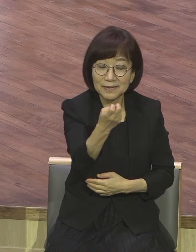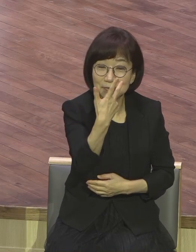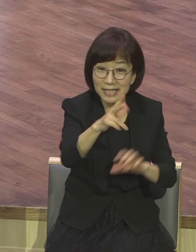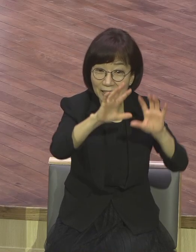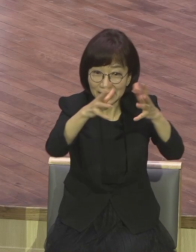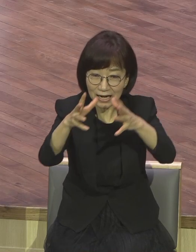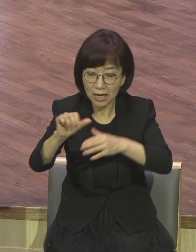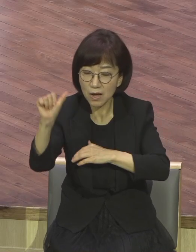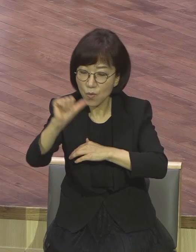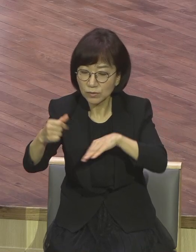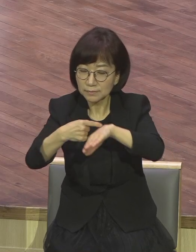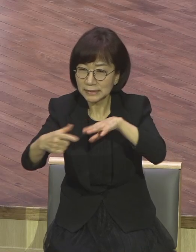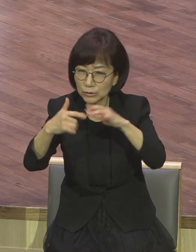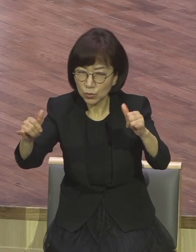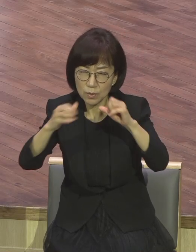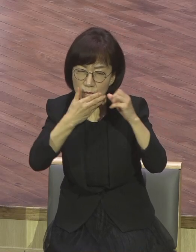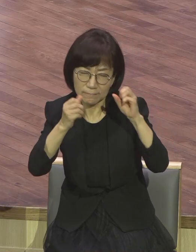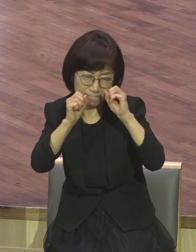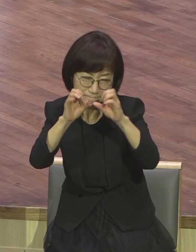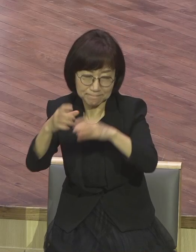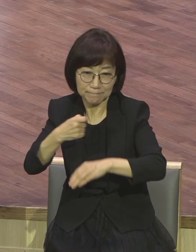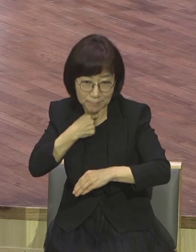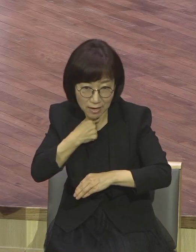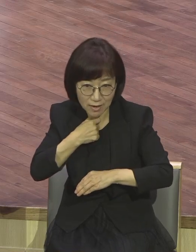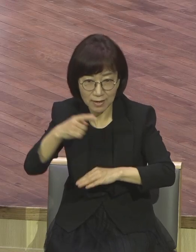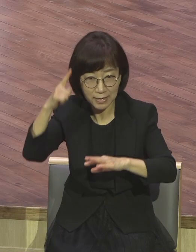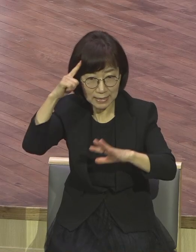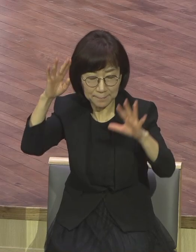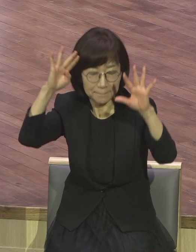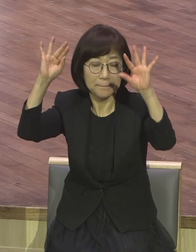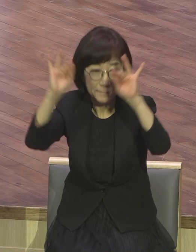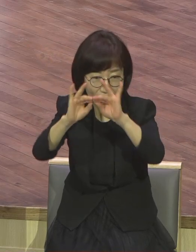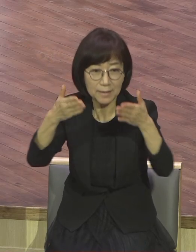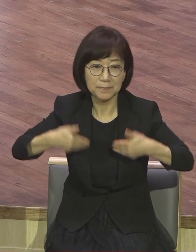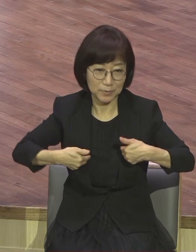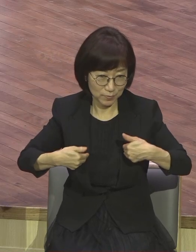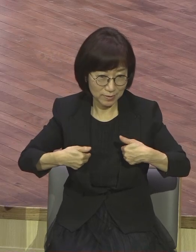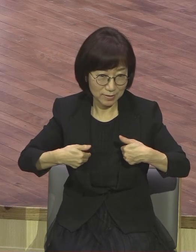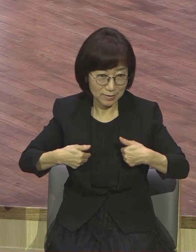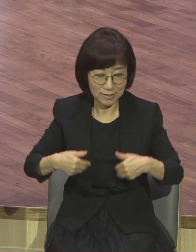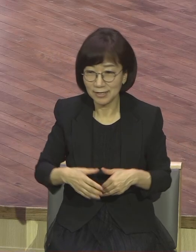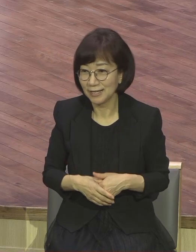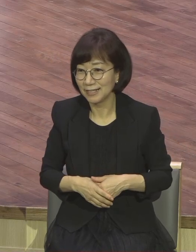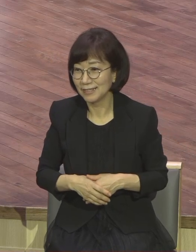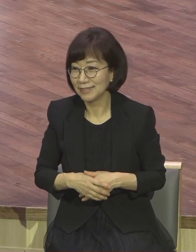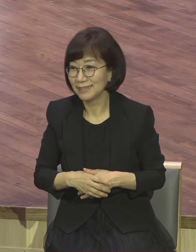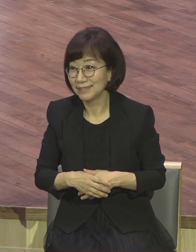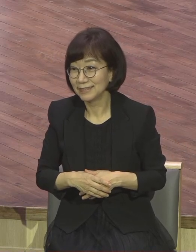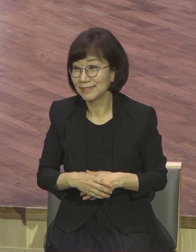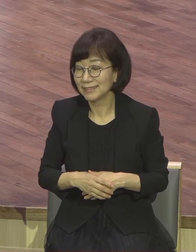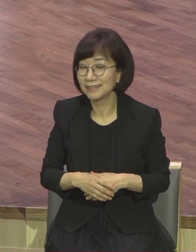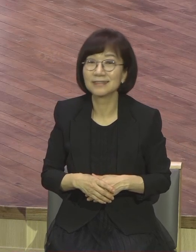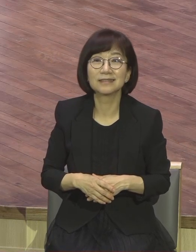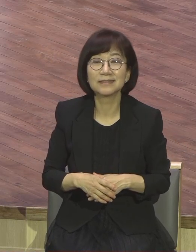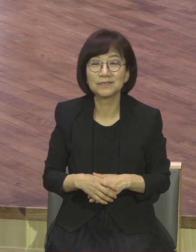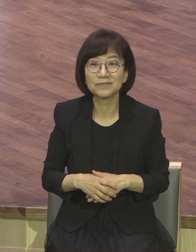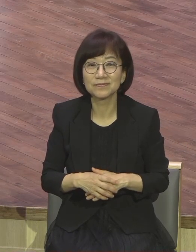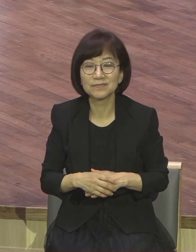방향을 맞춰야 돼 방향을 맞춰야 돼 이 표현은 세계보금화라는